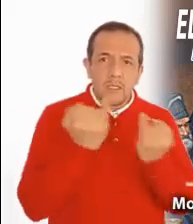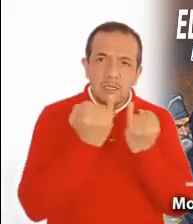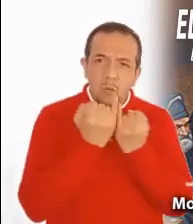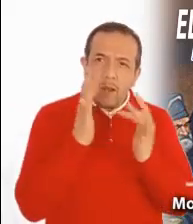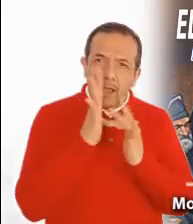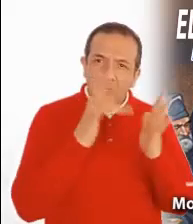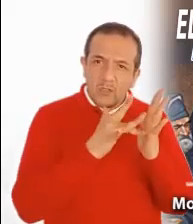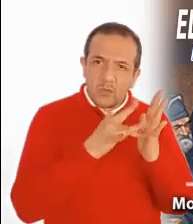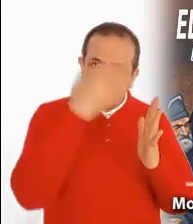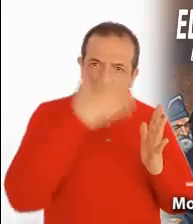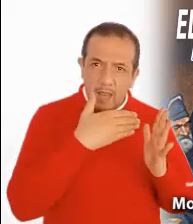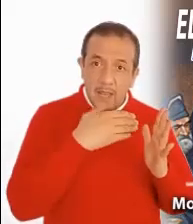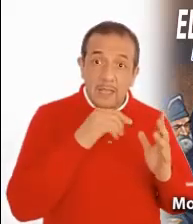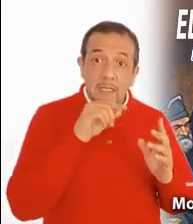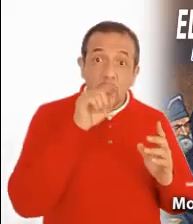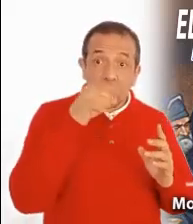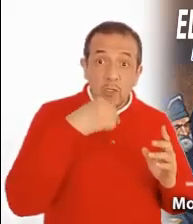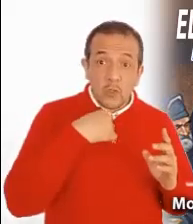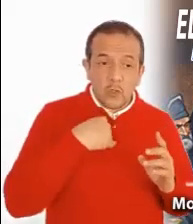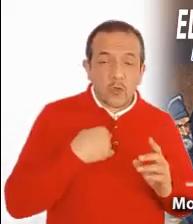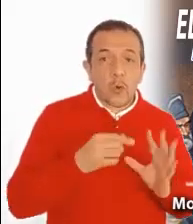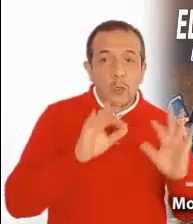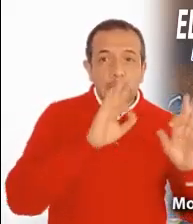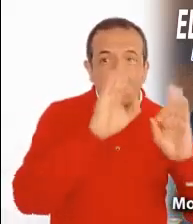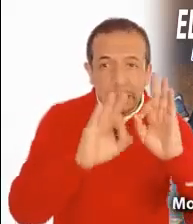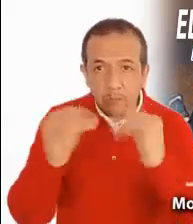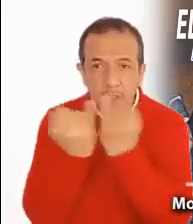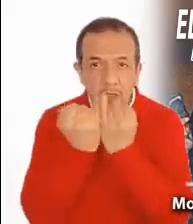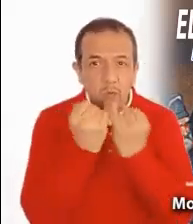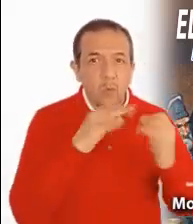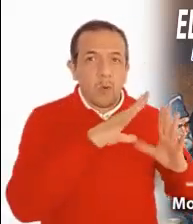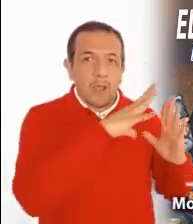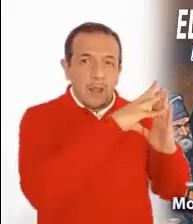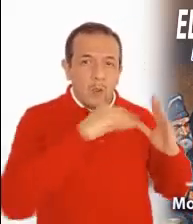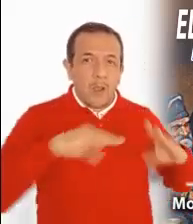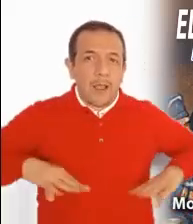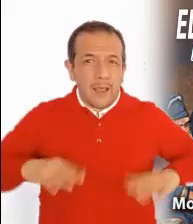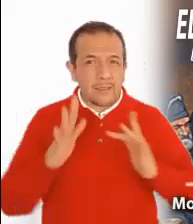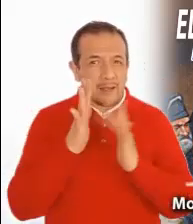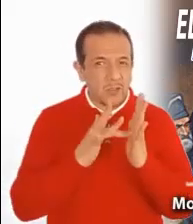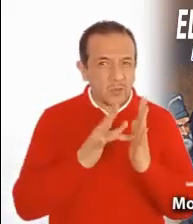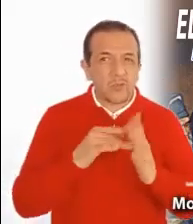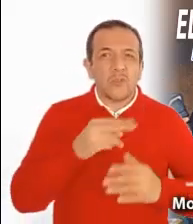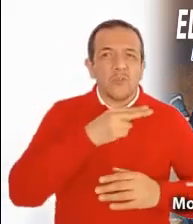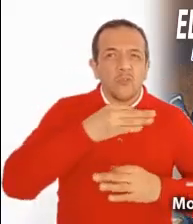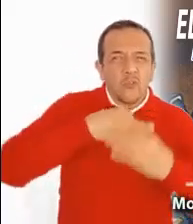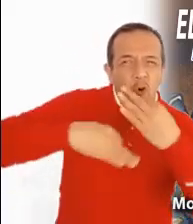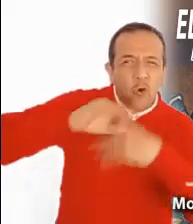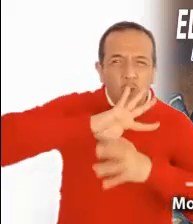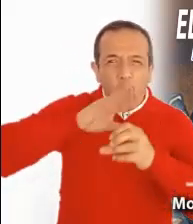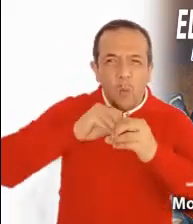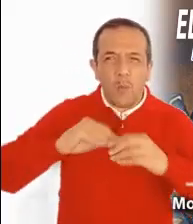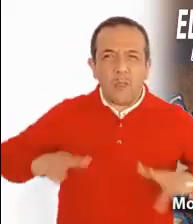si lo tratamos como el mismo Jesús, entonces tendrán sentido todos nuestros actos. Que hoy podamos